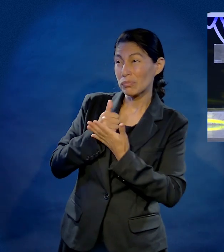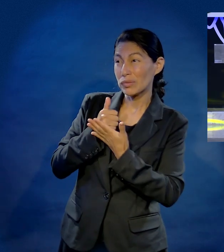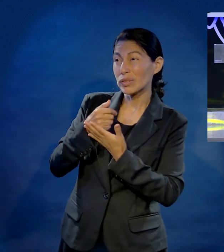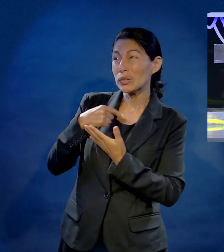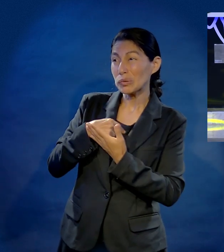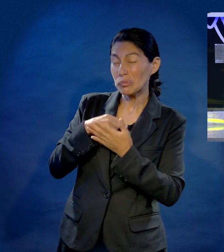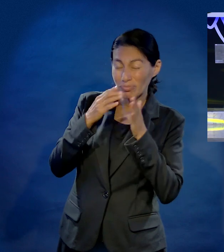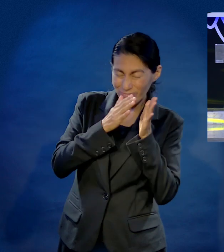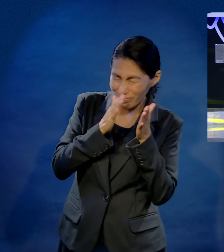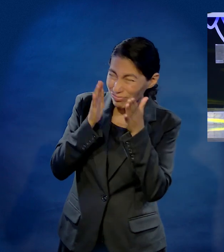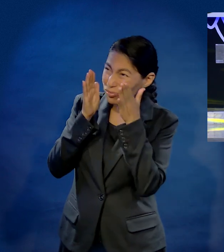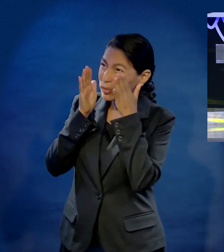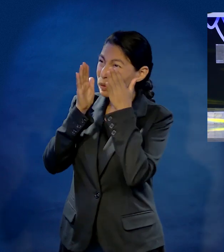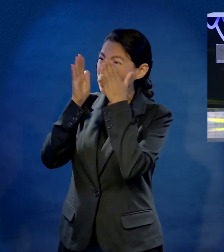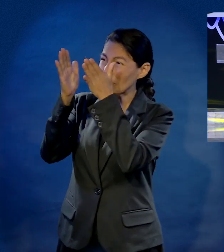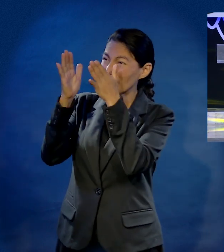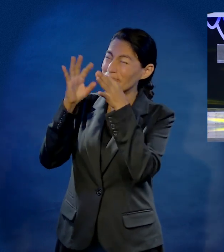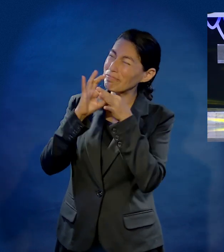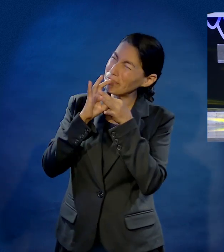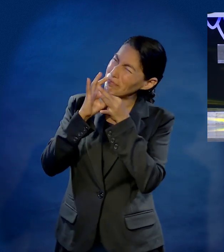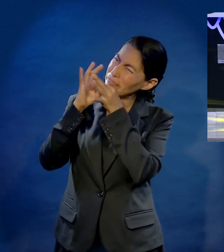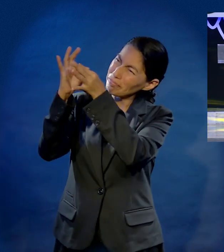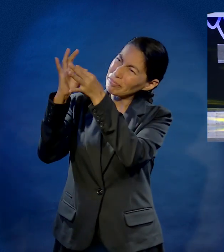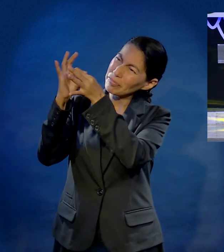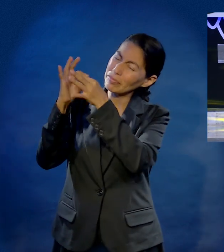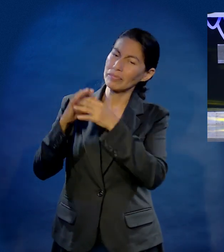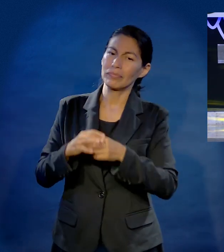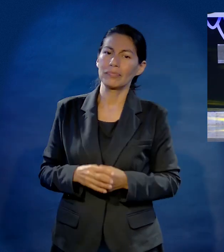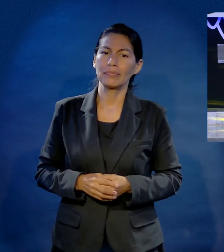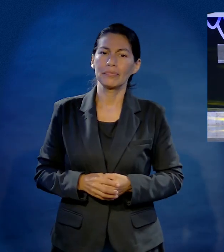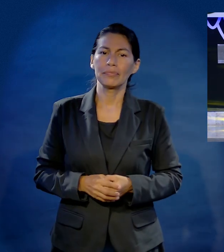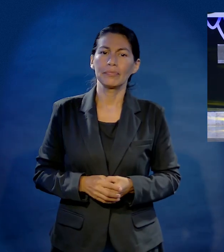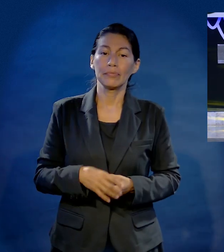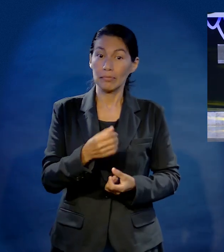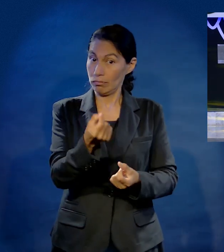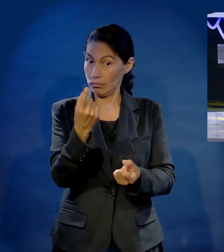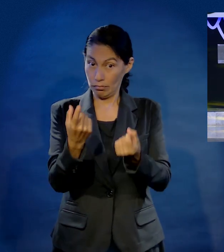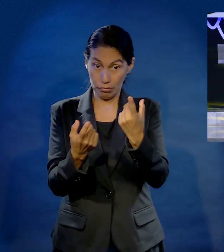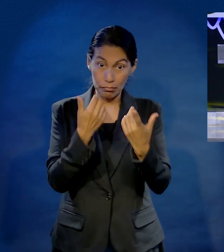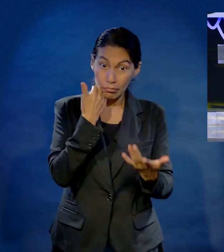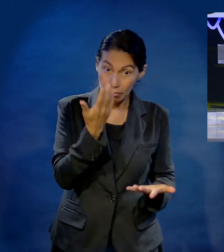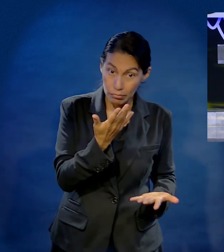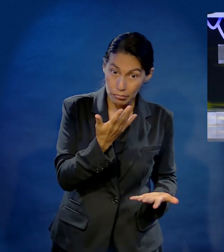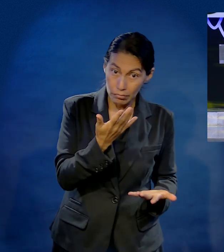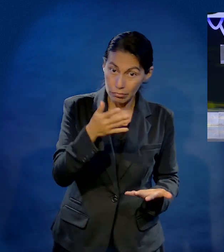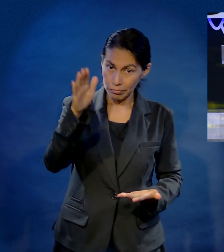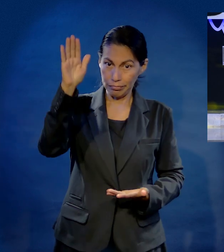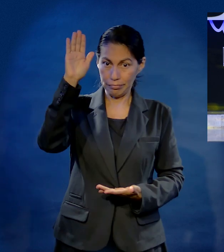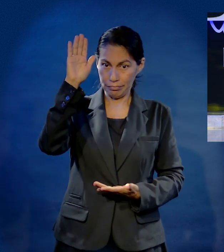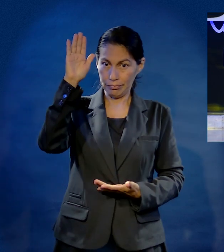ayúdame a iniciar desde la plataforma correcta mi relación. ¿Alguien quiere decir eso al Señor hoy?